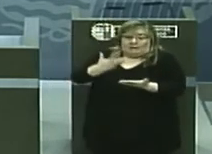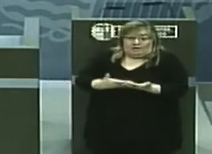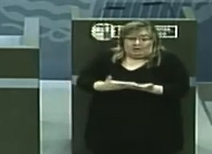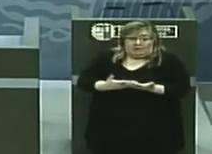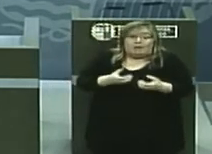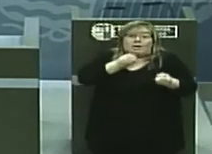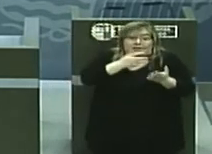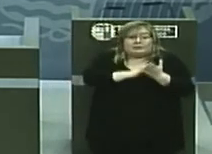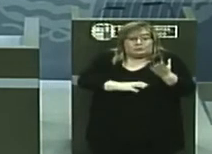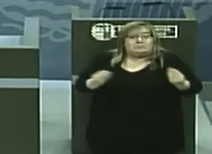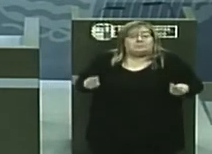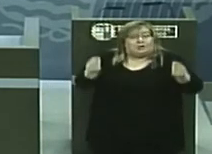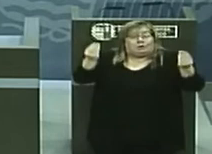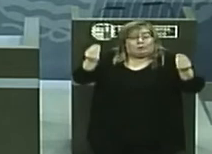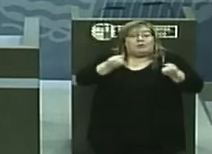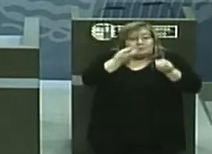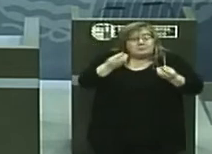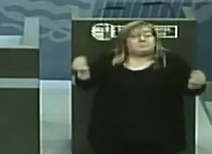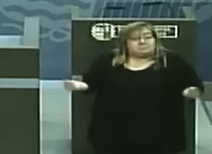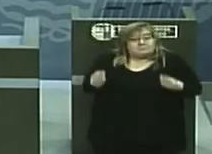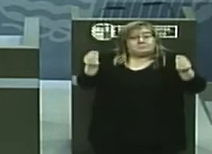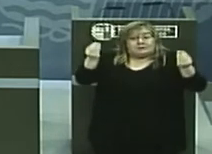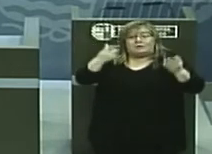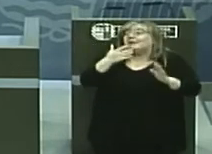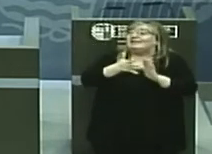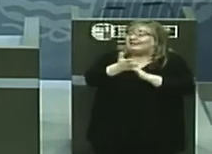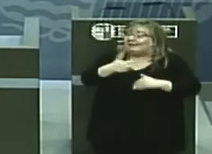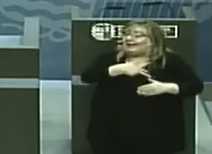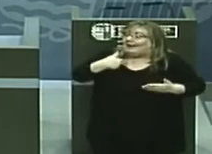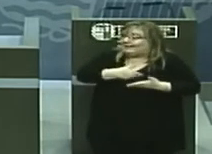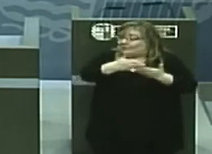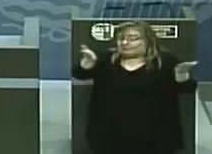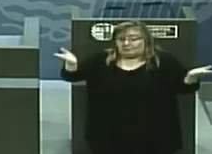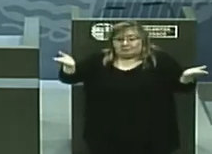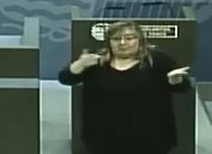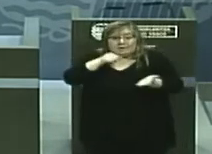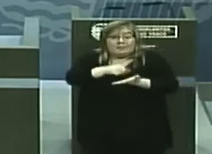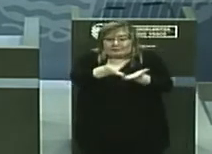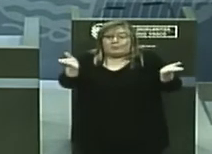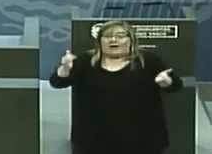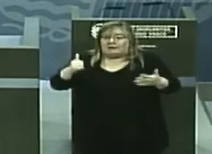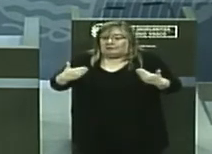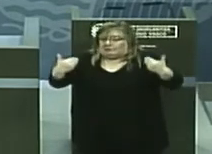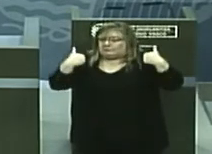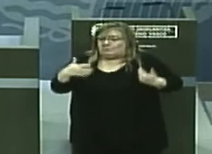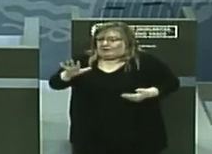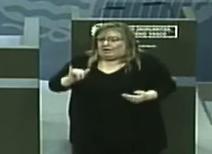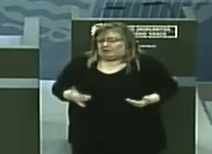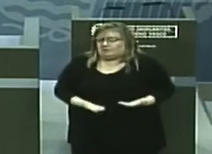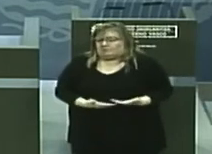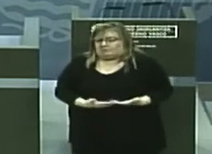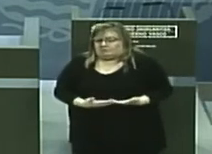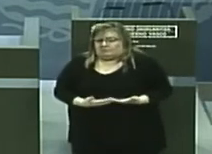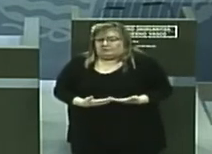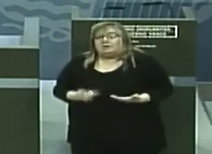son buenos. Yo esto también creo que refleja que en términos generales la población es responsable. Y por lo